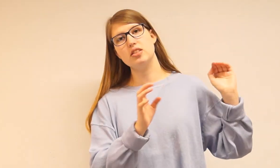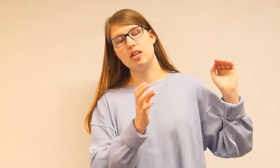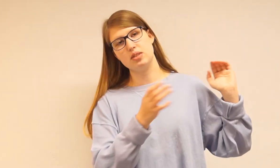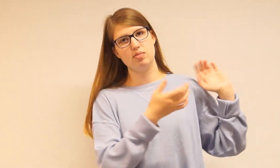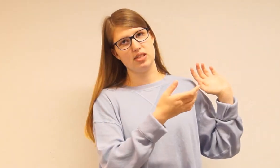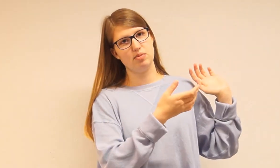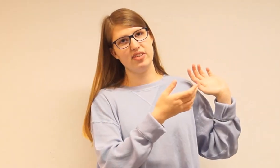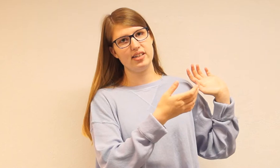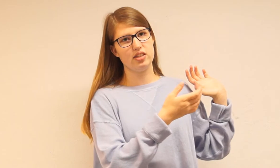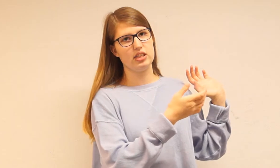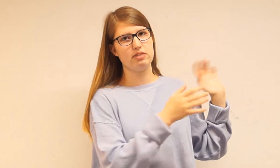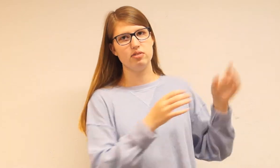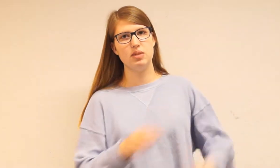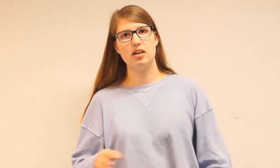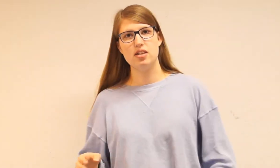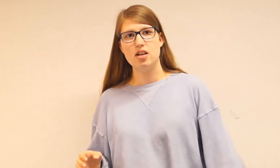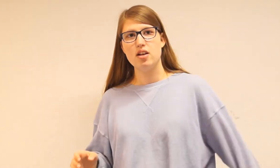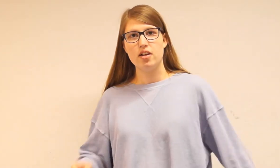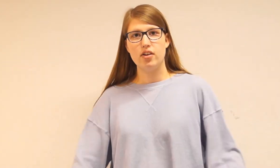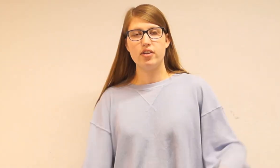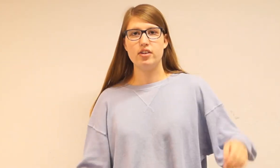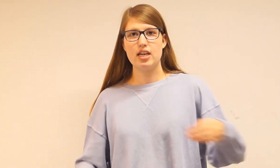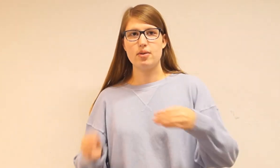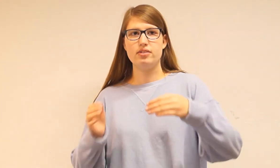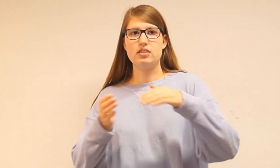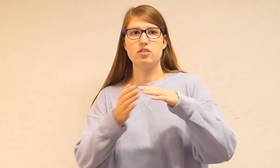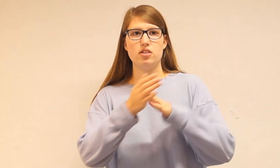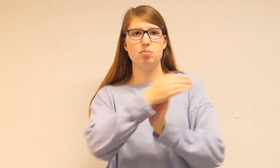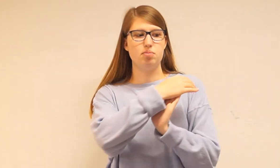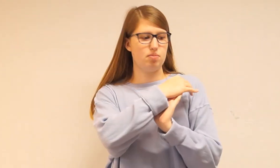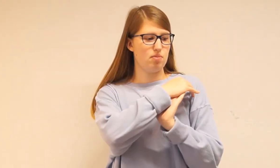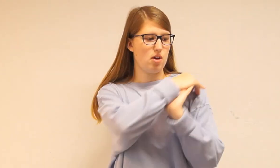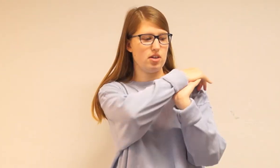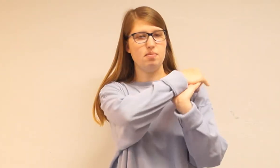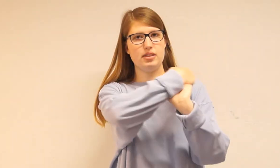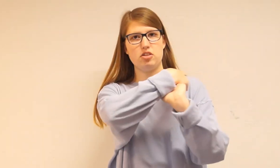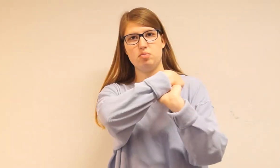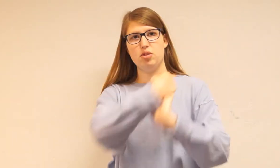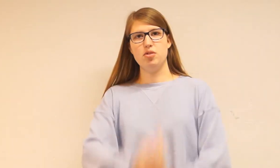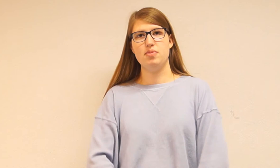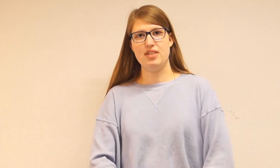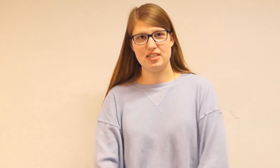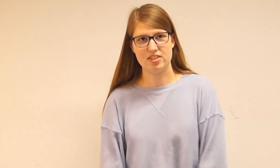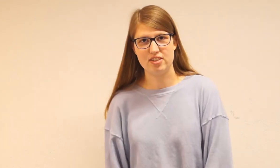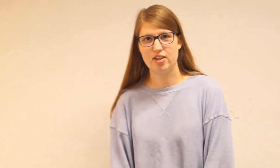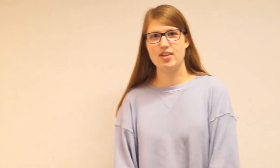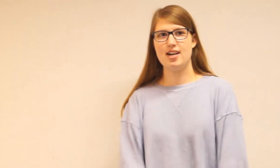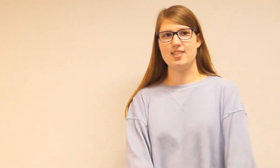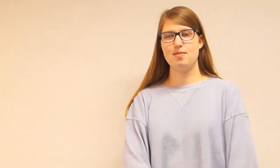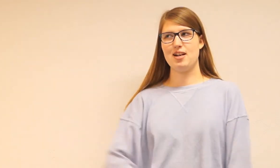samtidig med det bevægelse Og derfor bliver Kamervinden så Et match cut på bevægelse Og vi har et eksempel